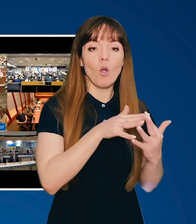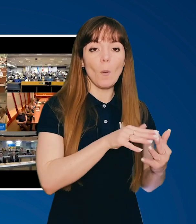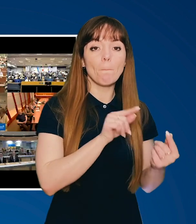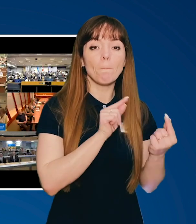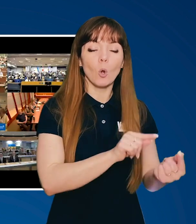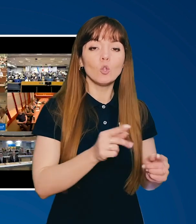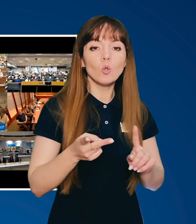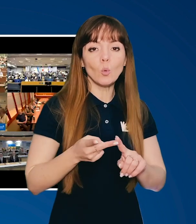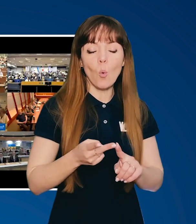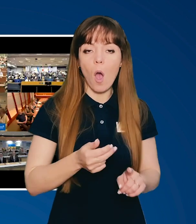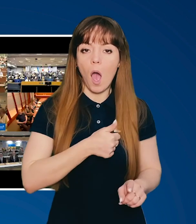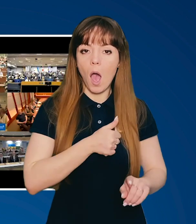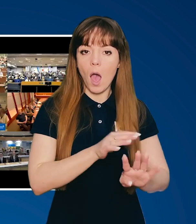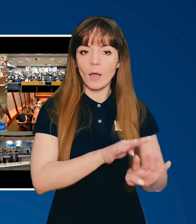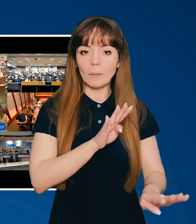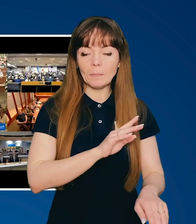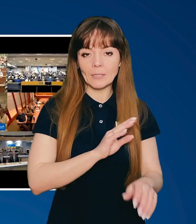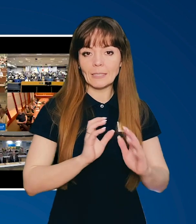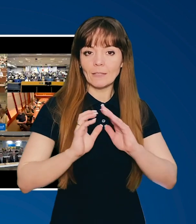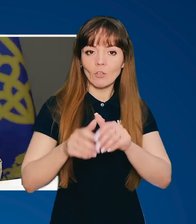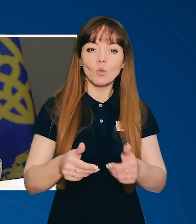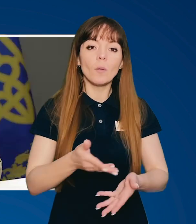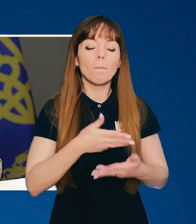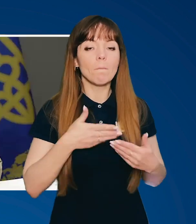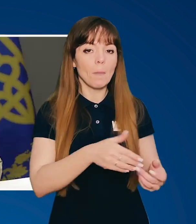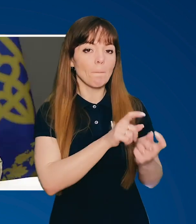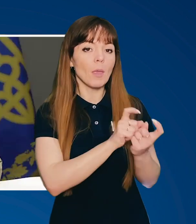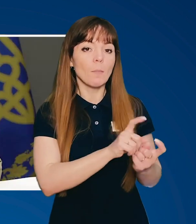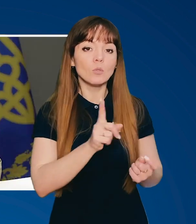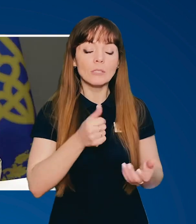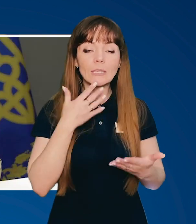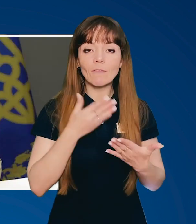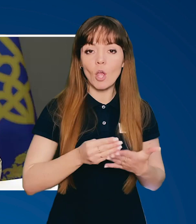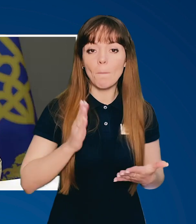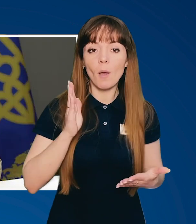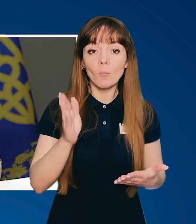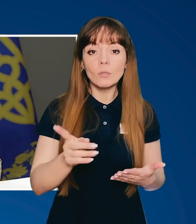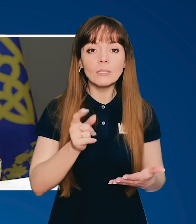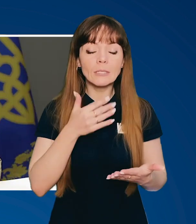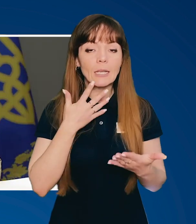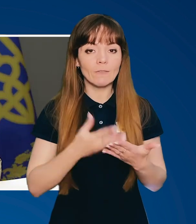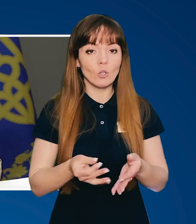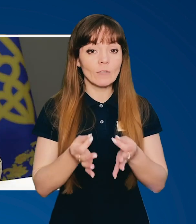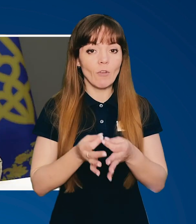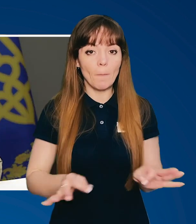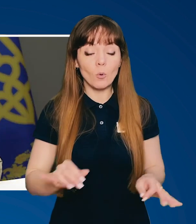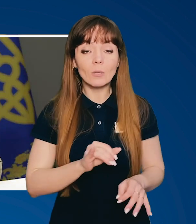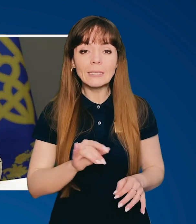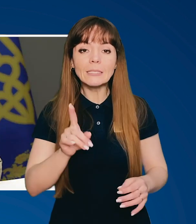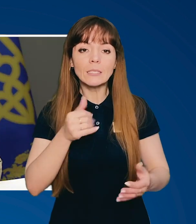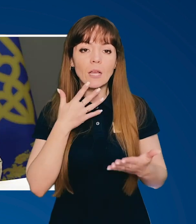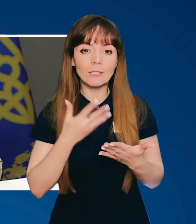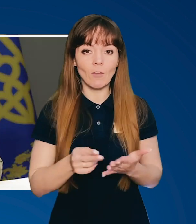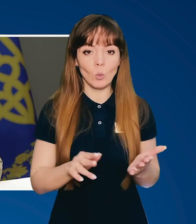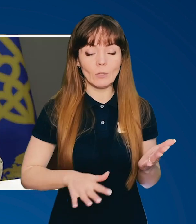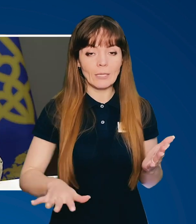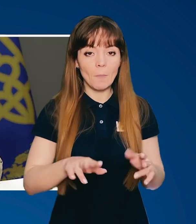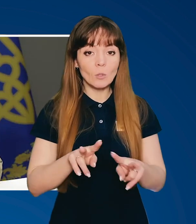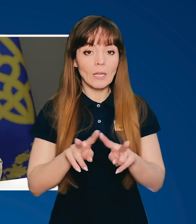проти Другої армії світу. Ми б'ємося за своє майбутнє, за свою свободу і за свою землю. Так